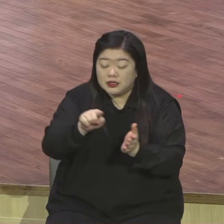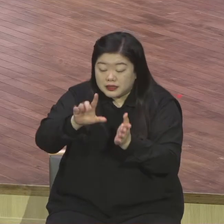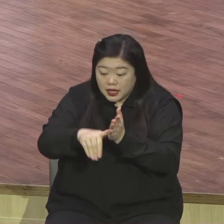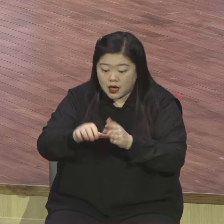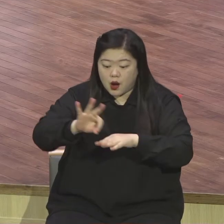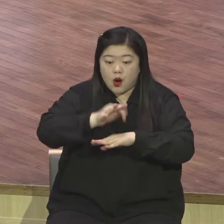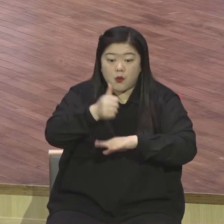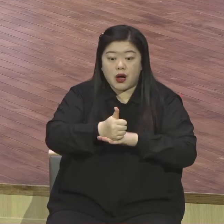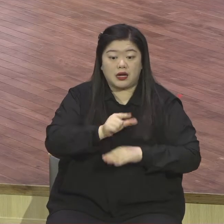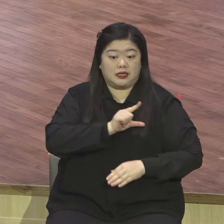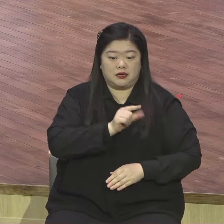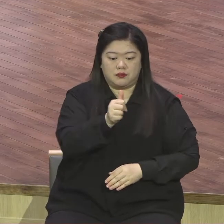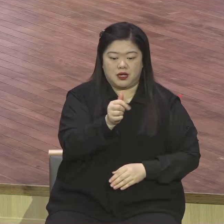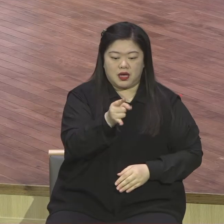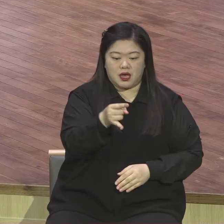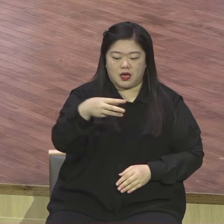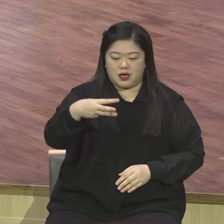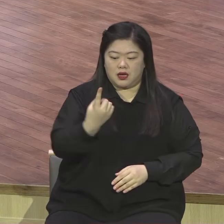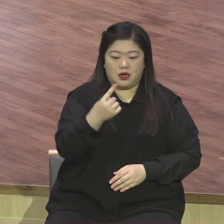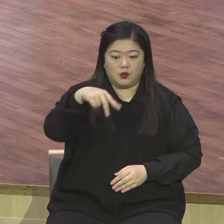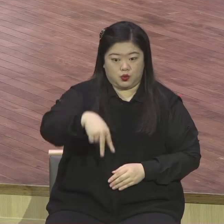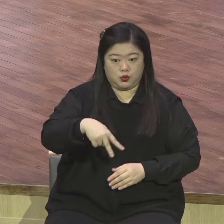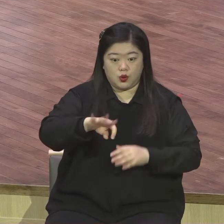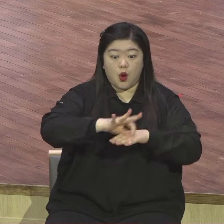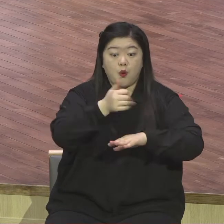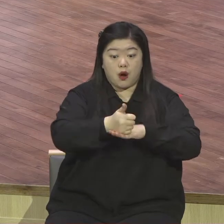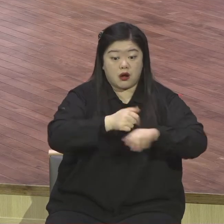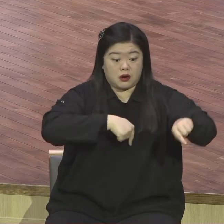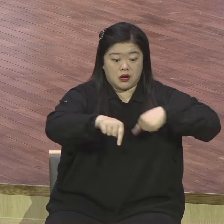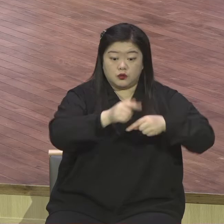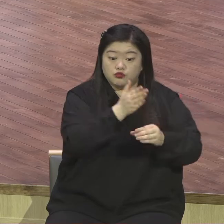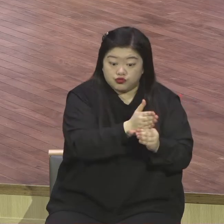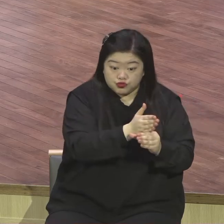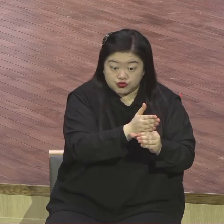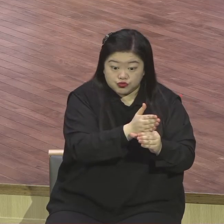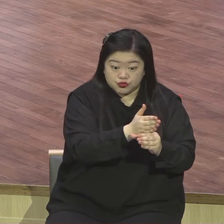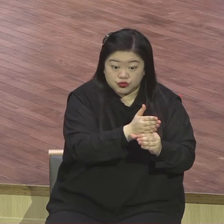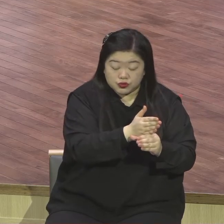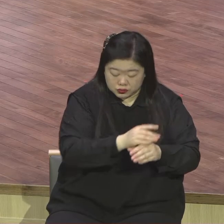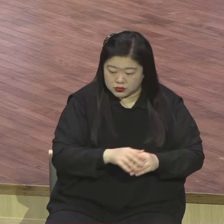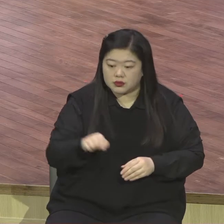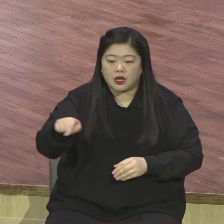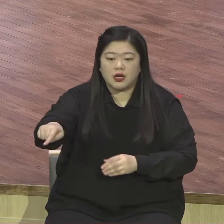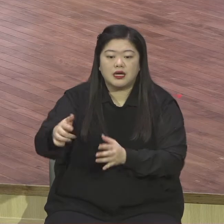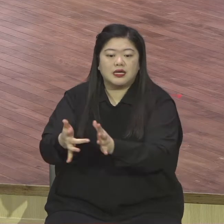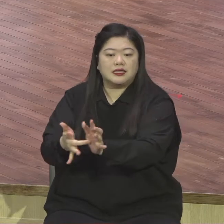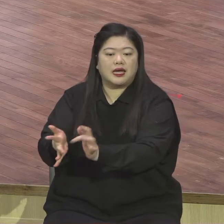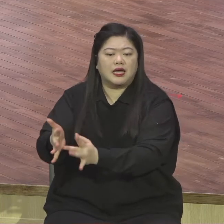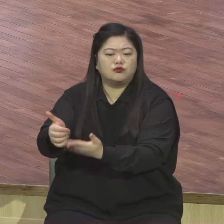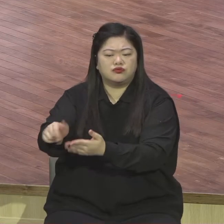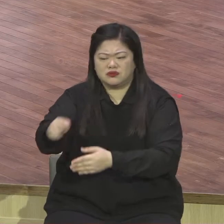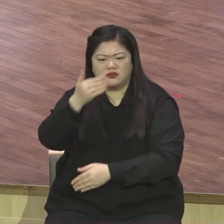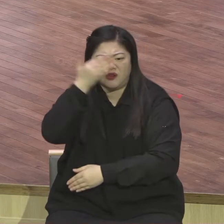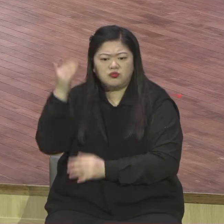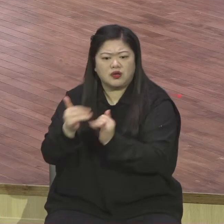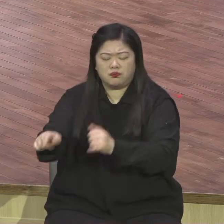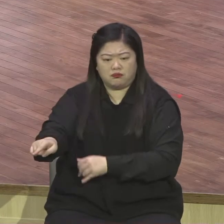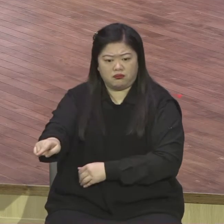예수님을 임금 삼으려고 예수님께서는 이런 움직임을 딱 보시고 제자들을 채찍해서